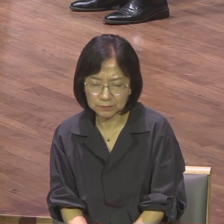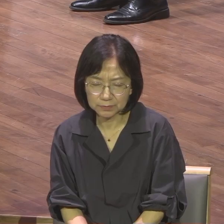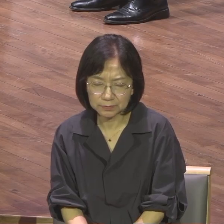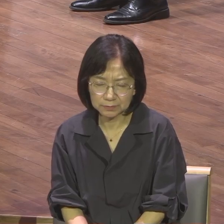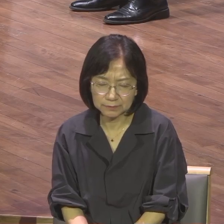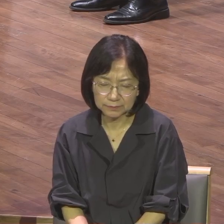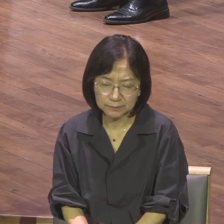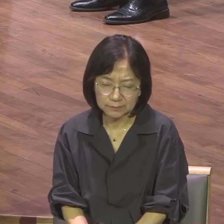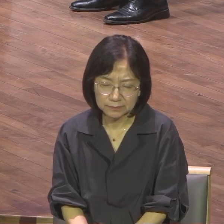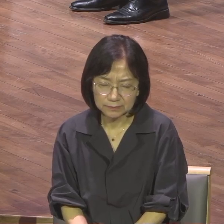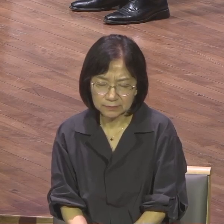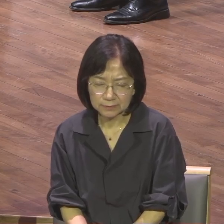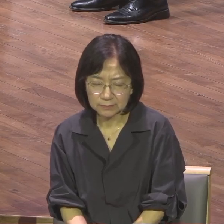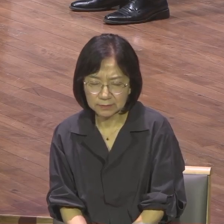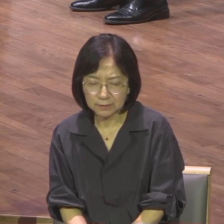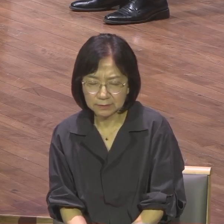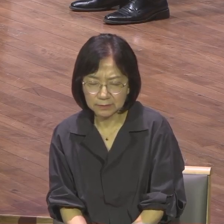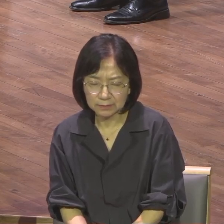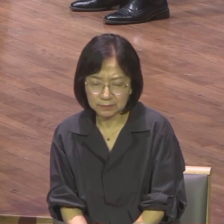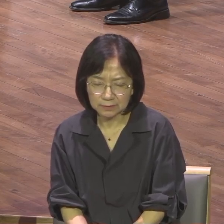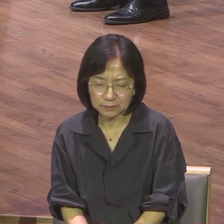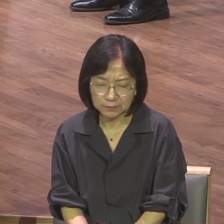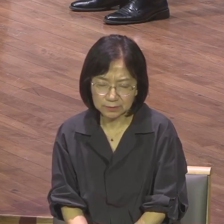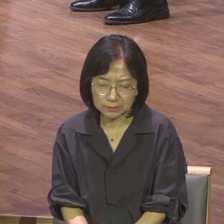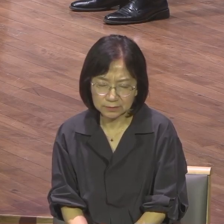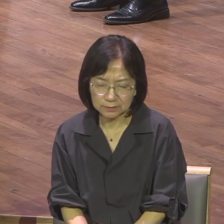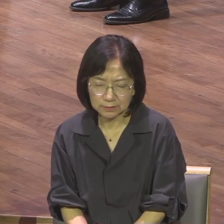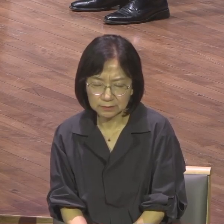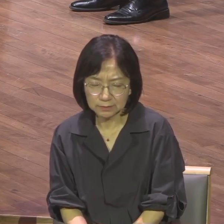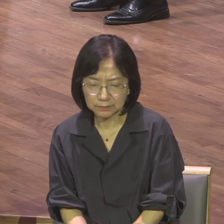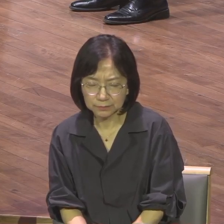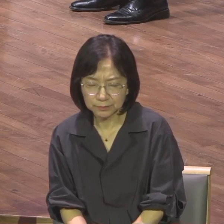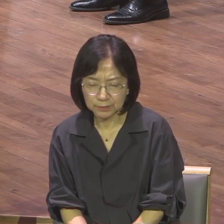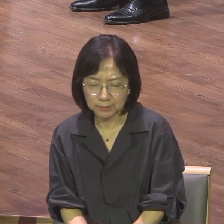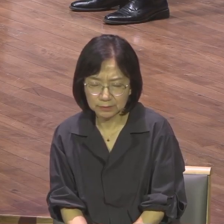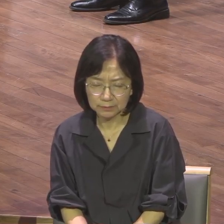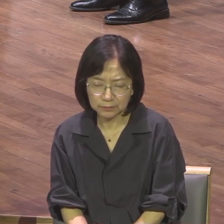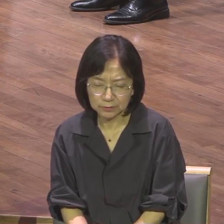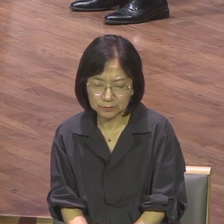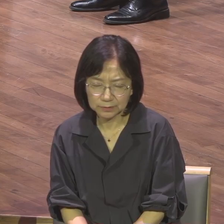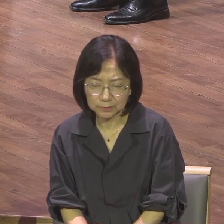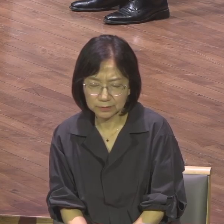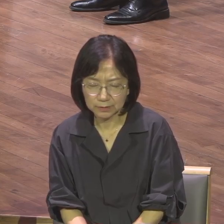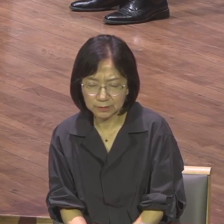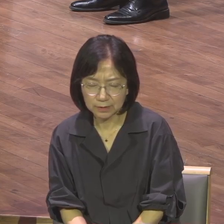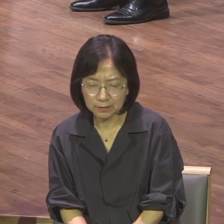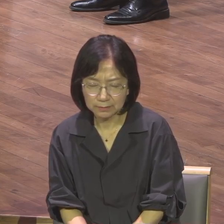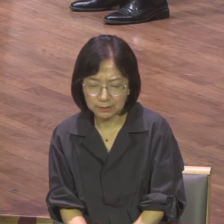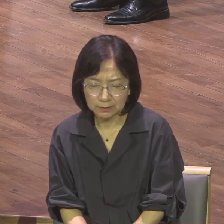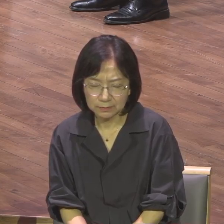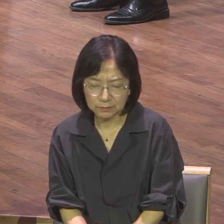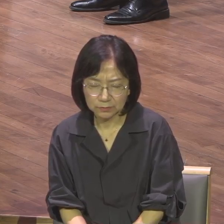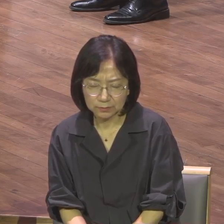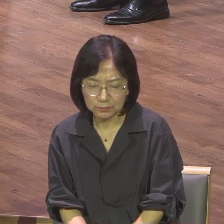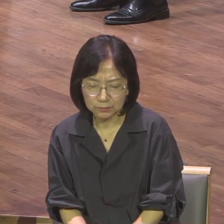있는 모든 파괴의 실패와 내 안에 있는 영정국 내 안에 있는 나의 한계 내 안에 있는 모든 승부리들